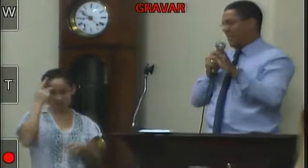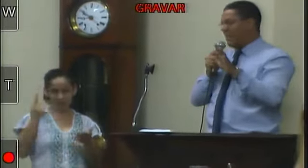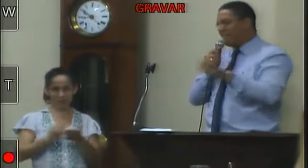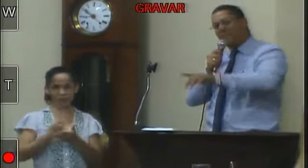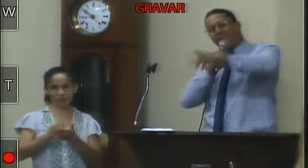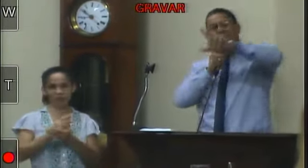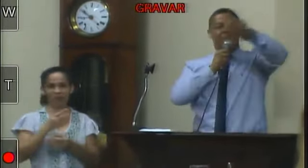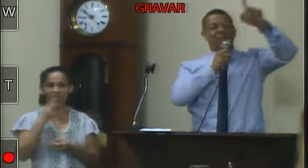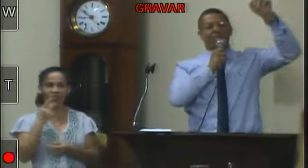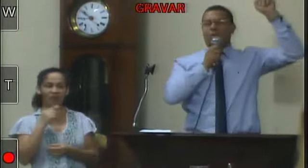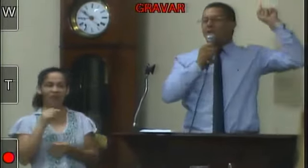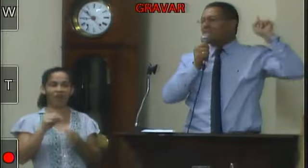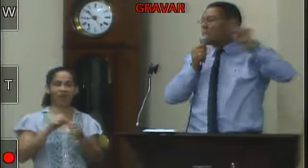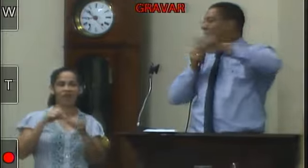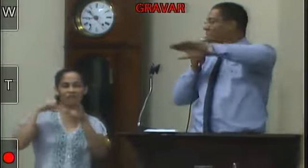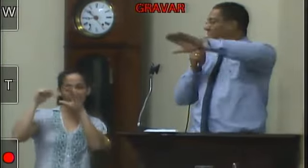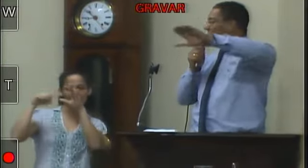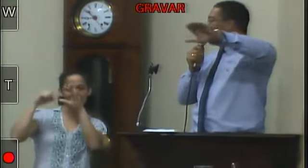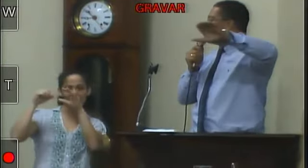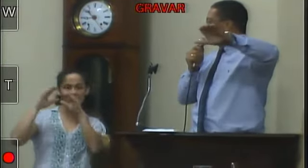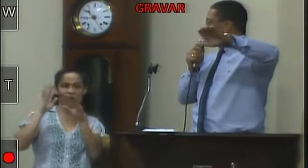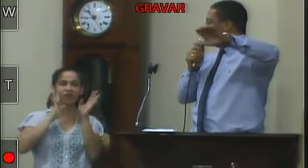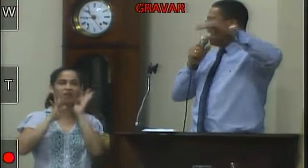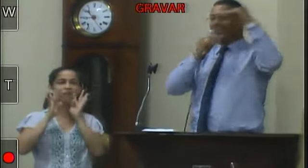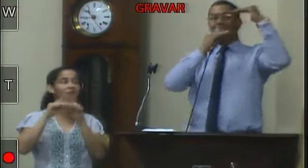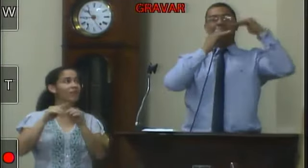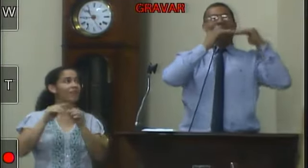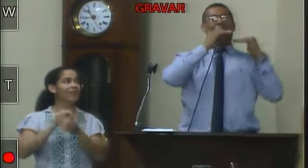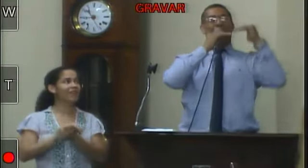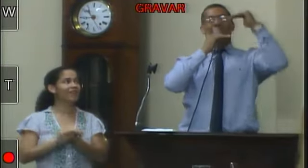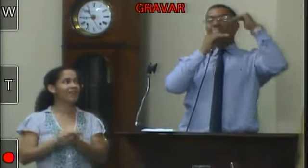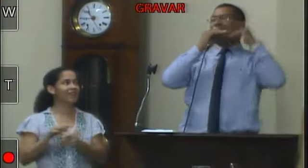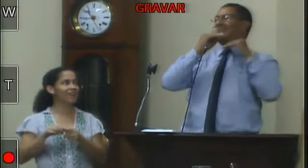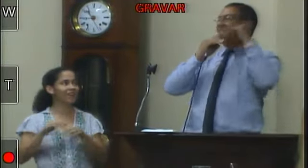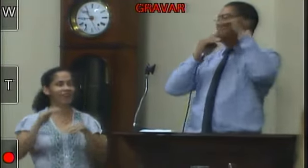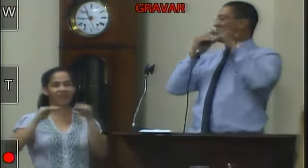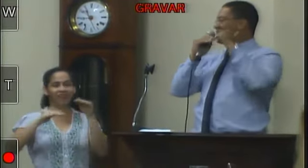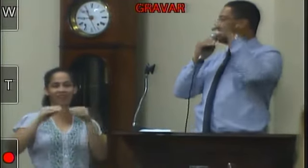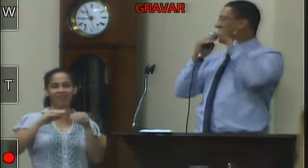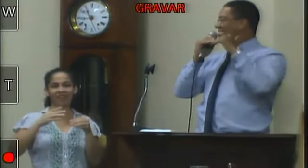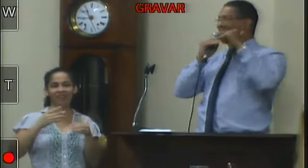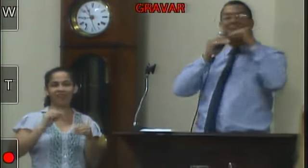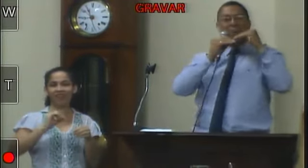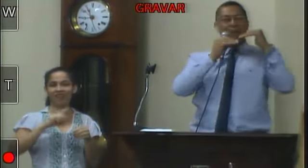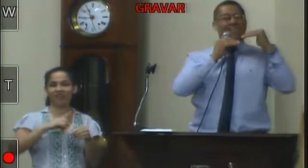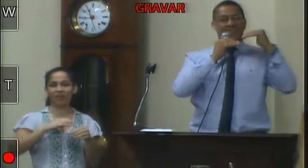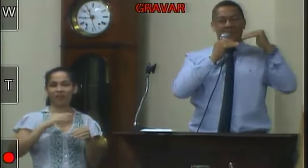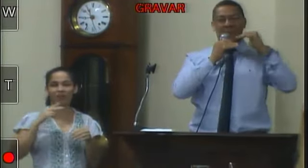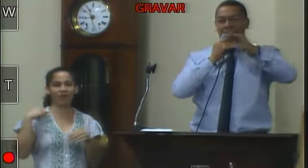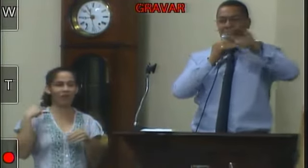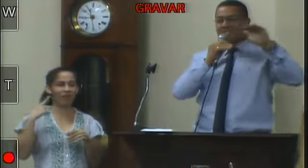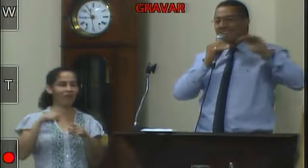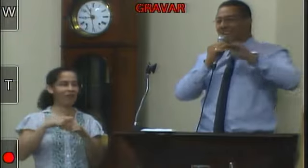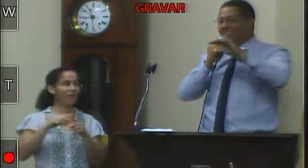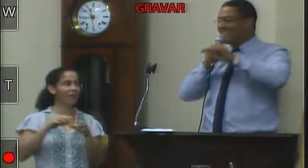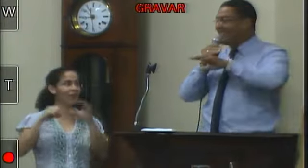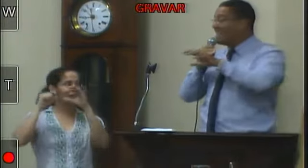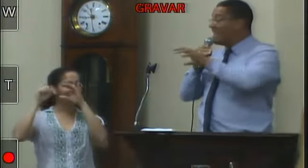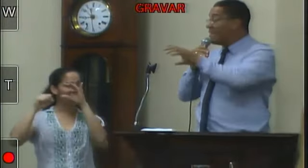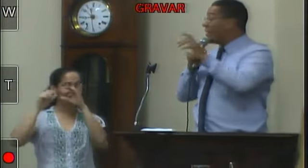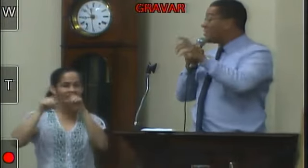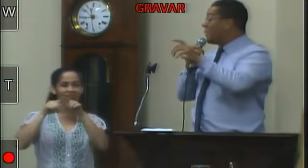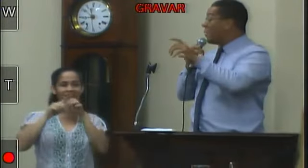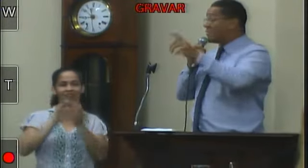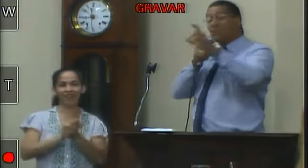meio assim vai fazer vídeo no Facebook mas estão fazendo igualzinho aí eles ficam lá junto comigo para ver quem tem mais visualização porque é assim mesmo filho do desastre